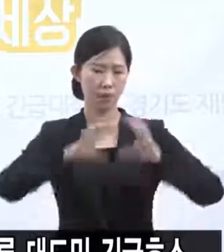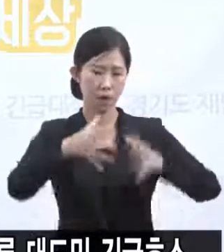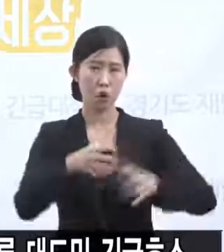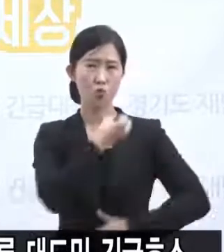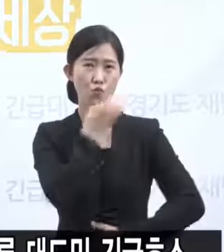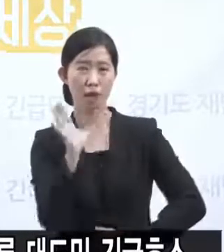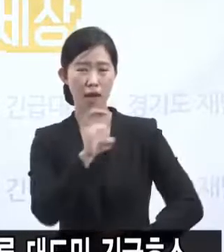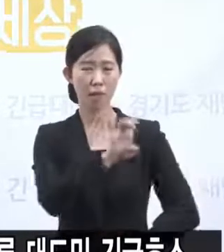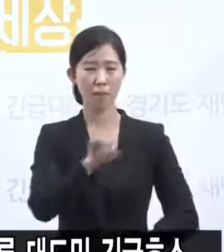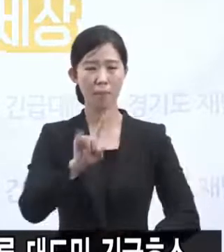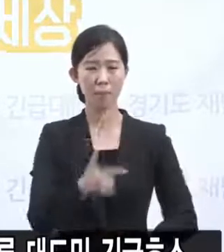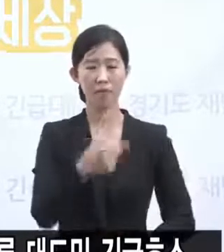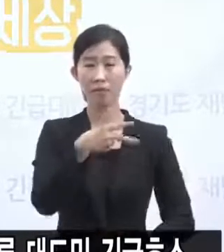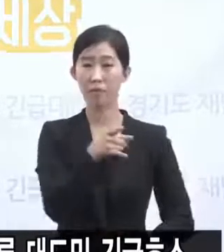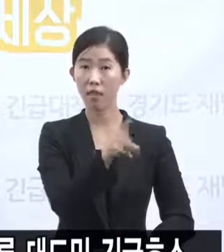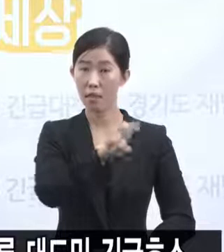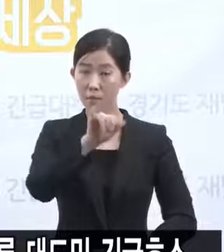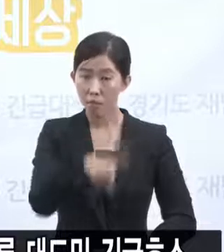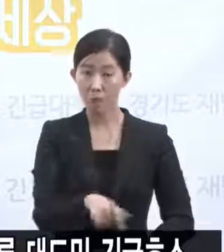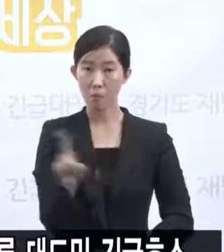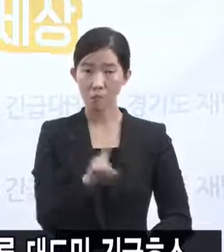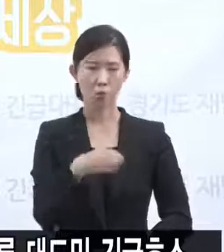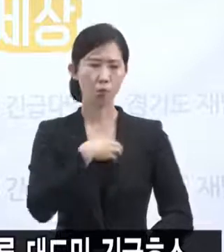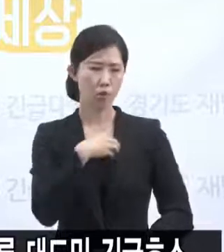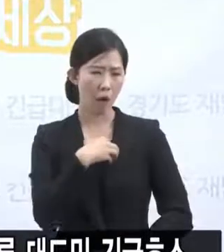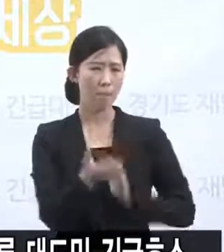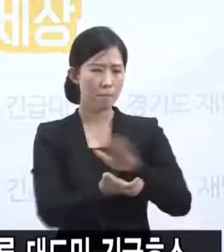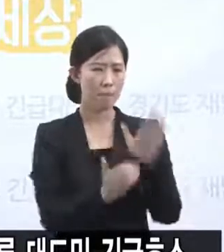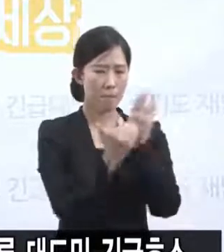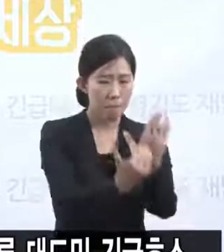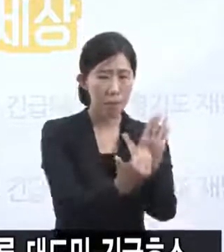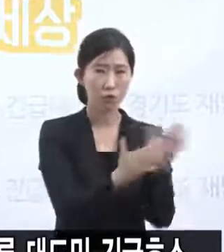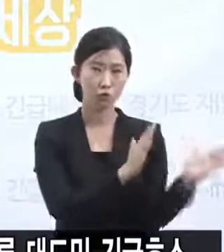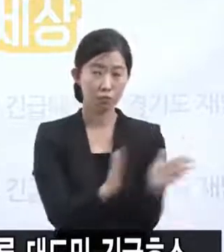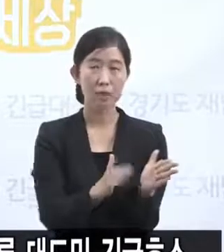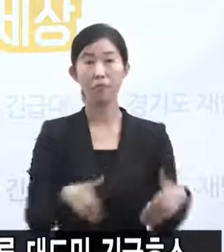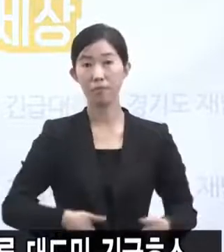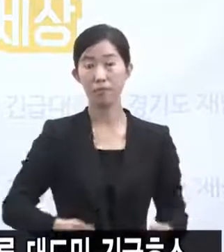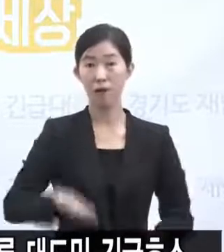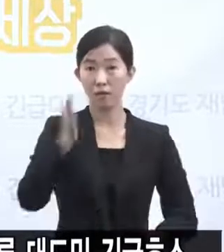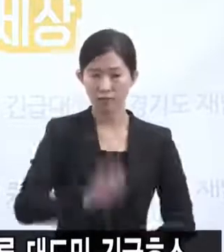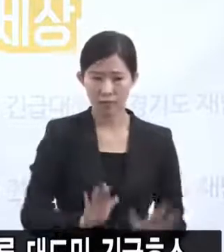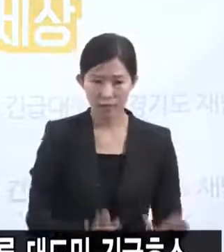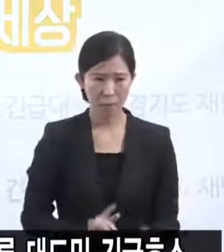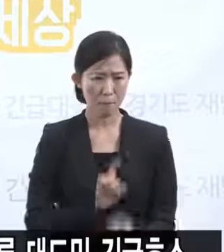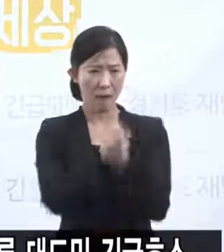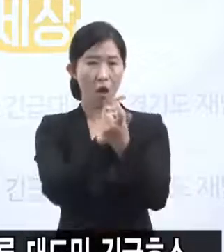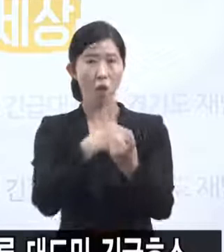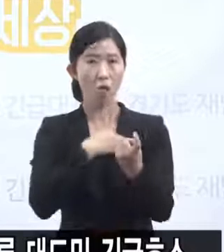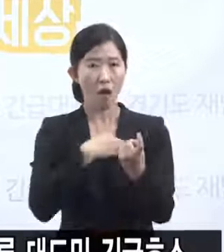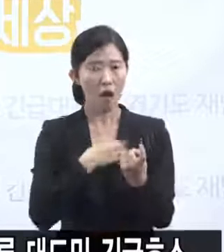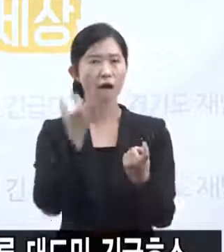위험을 예방하고 차단하는 노력 못지않게 닥친 위험을 겸허하게 인정하고